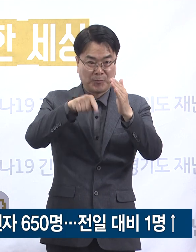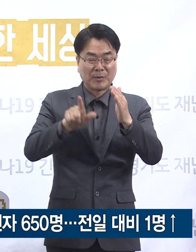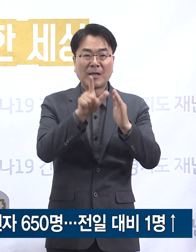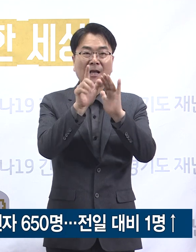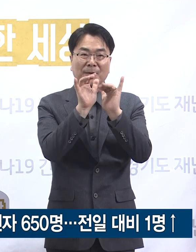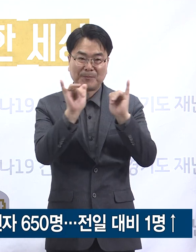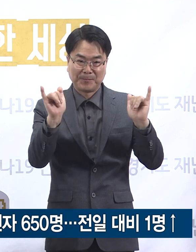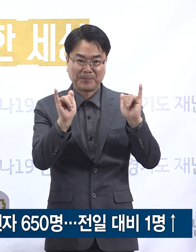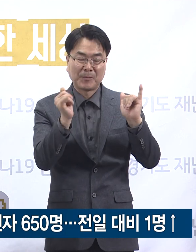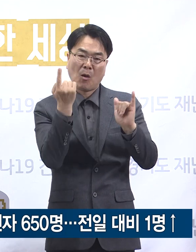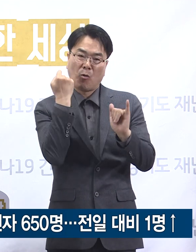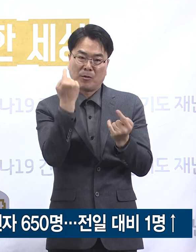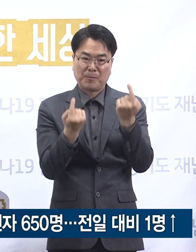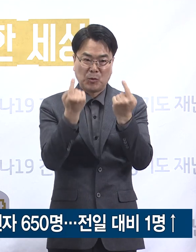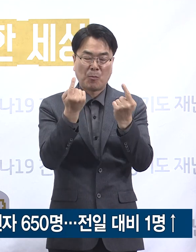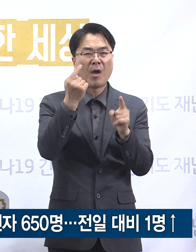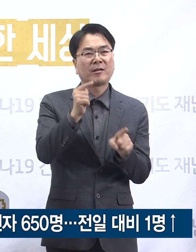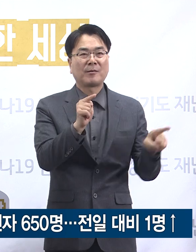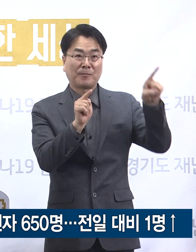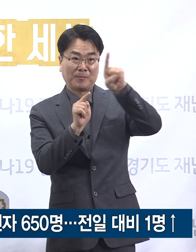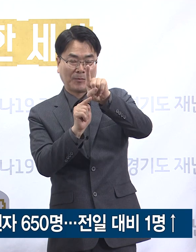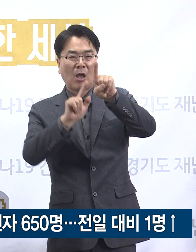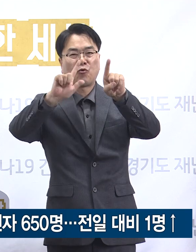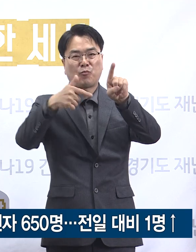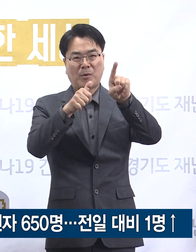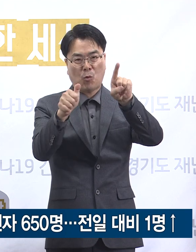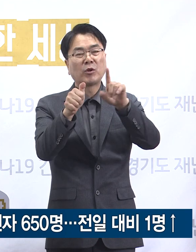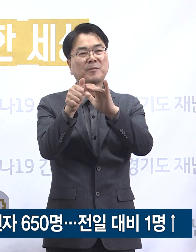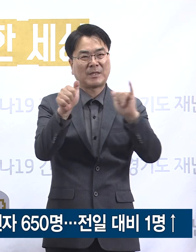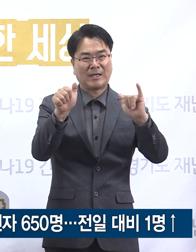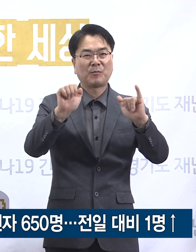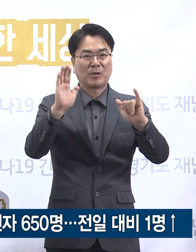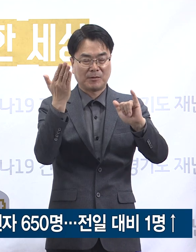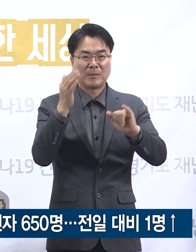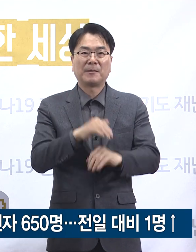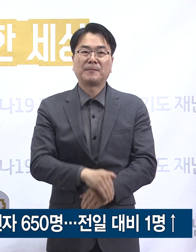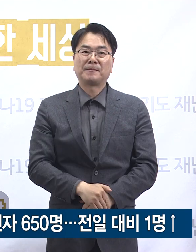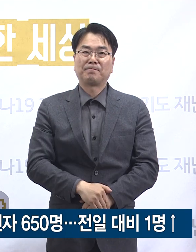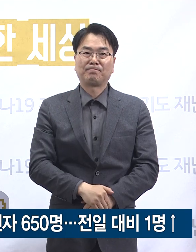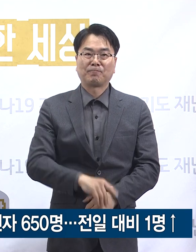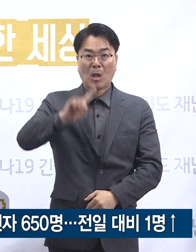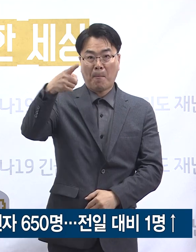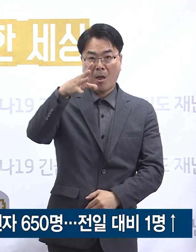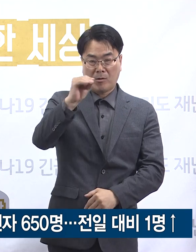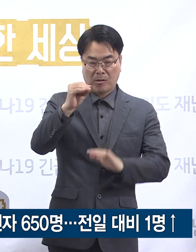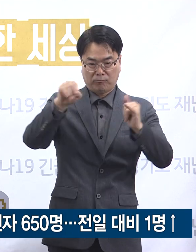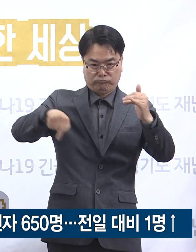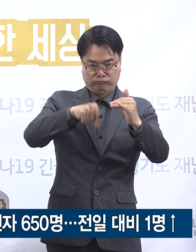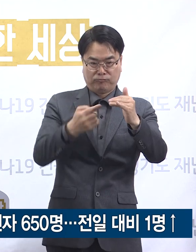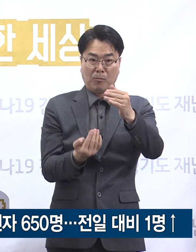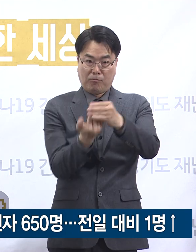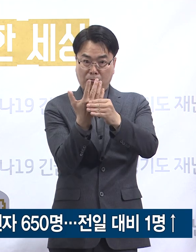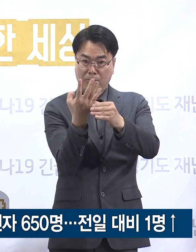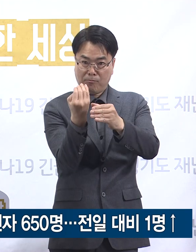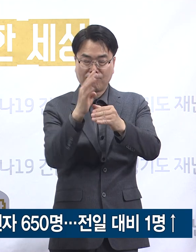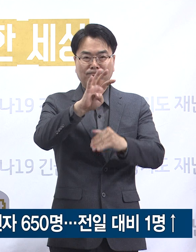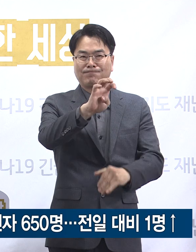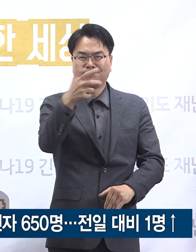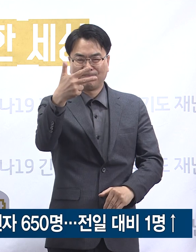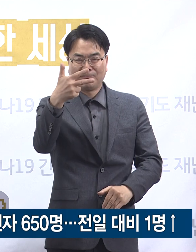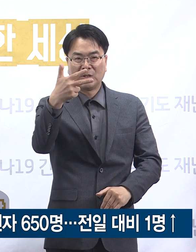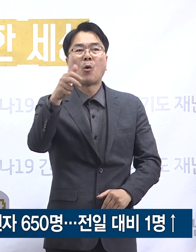전일 오전 0시 대비 1명이 증가한 총 650명입니다. 인구 100만 명당 확진자 발생 수는 47